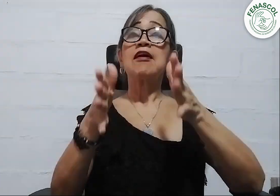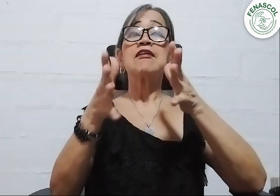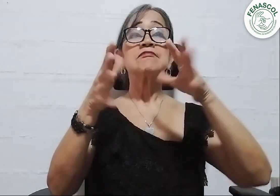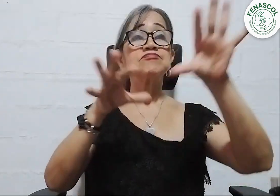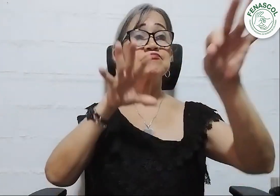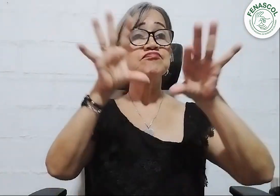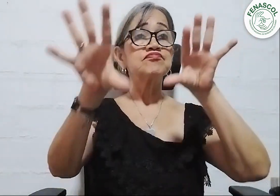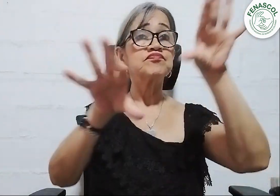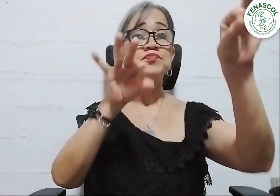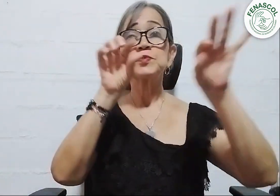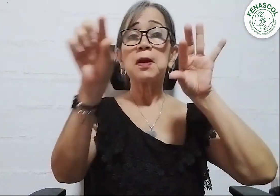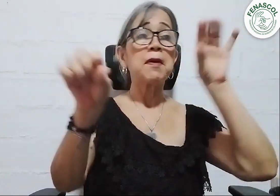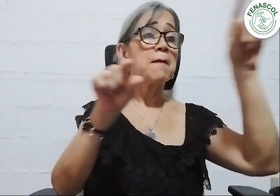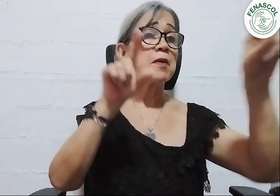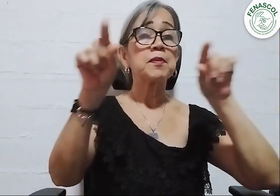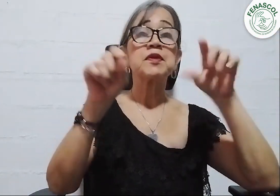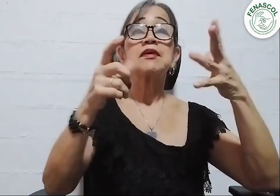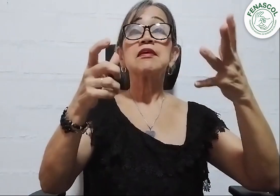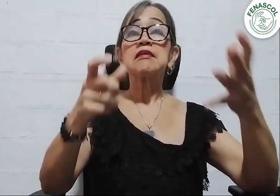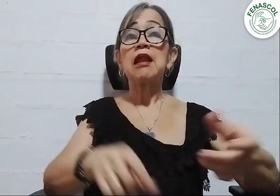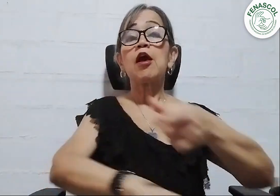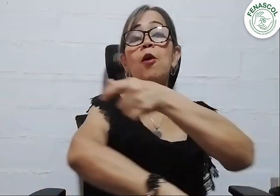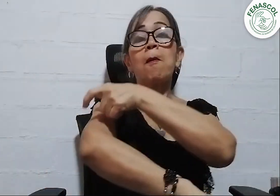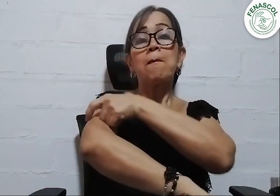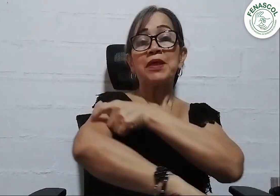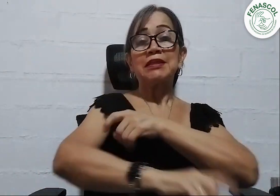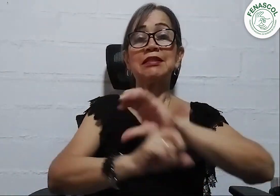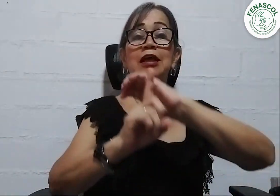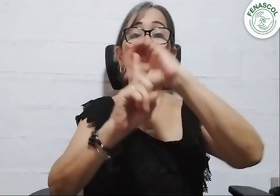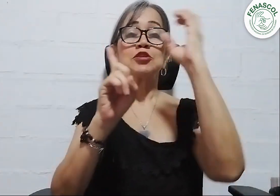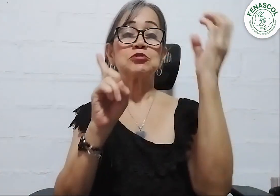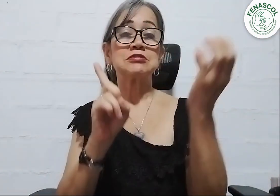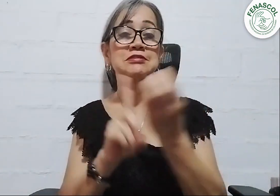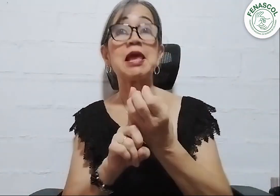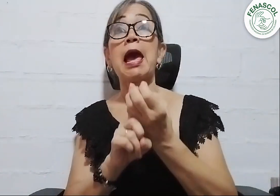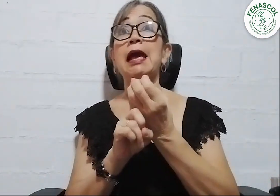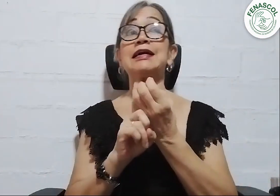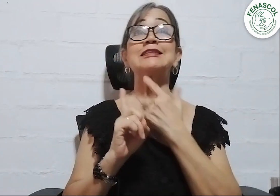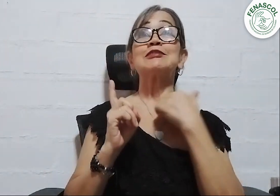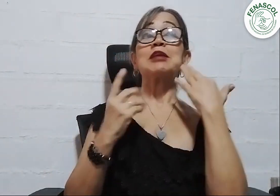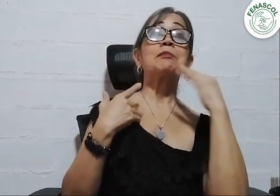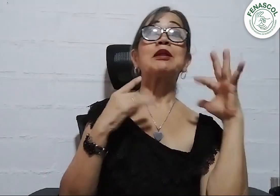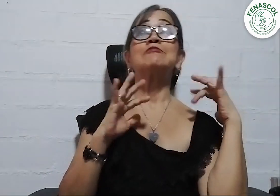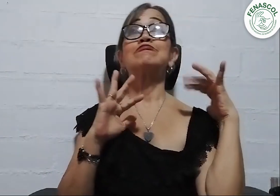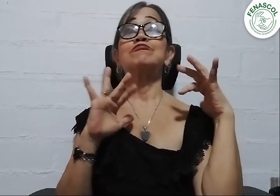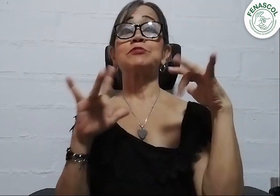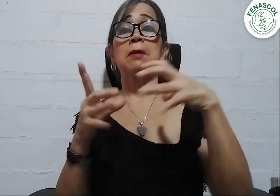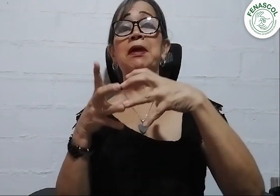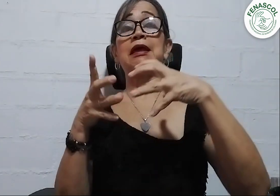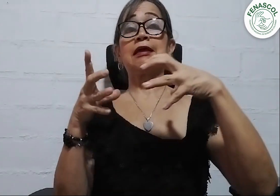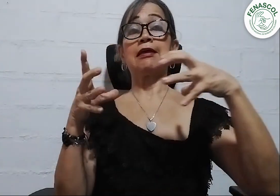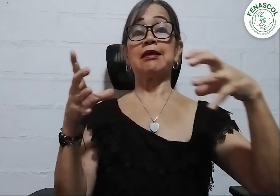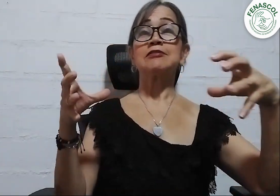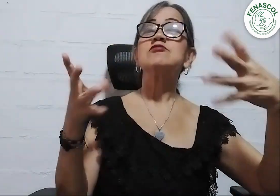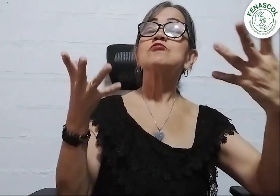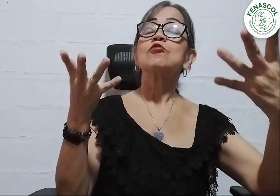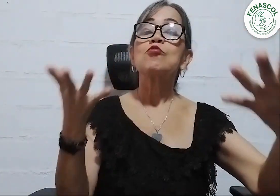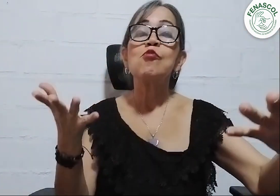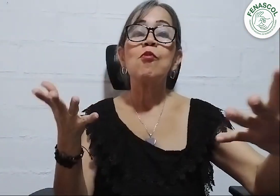Hasta que llegó el punto de escoger los integrantes del comité social. Fuimos bastantes personas interesadas